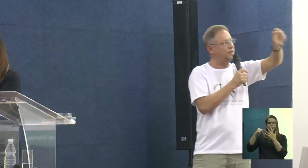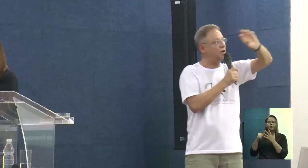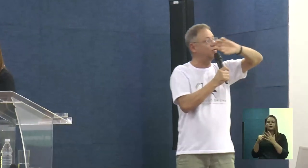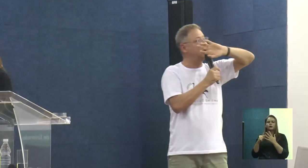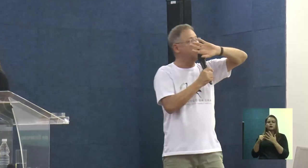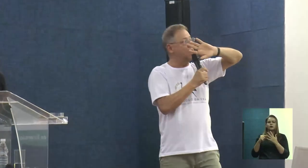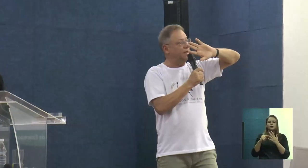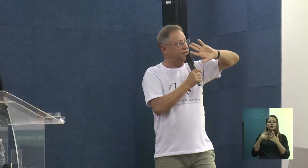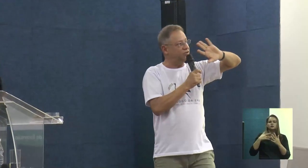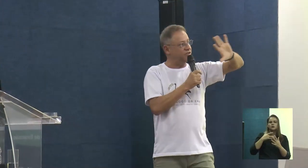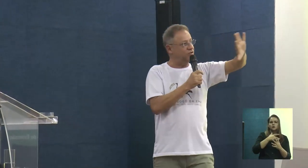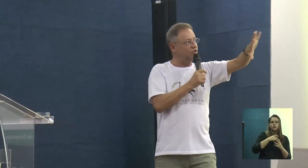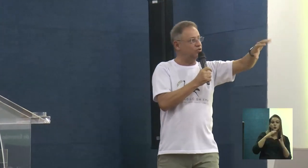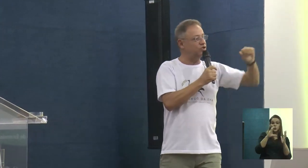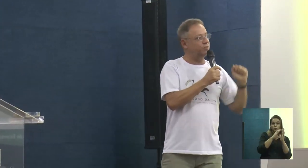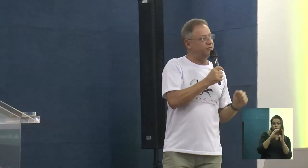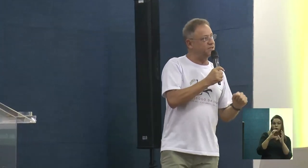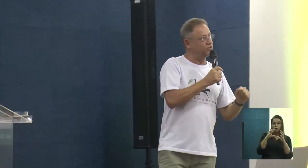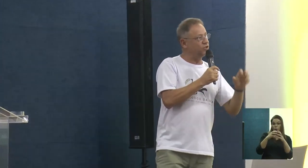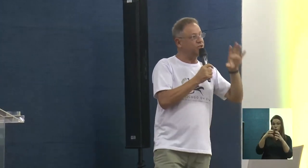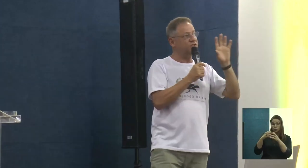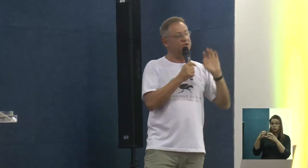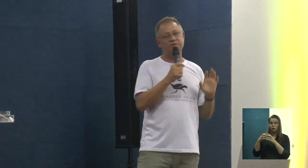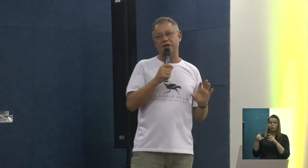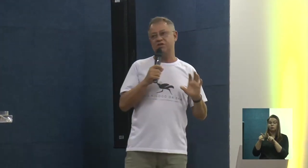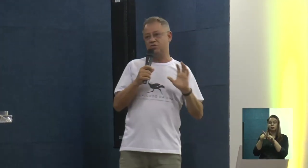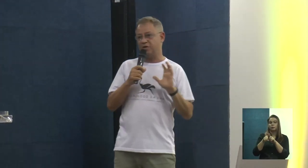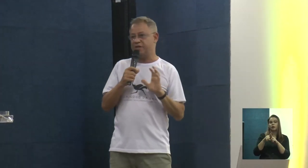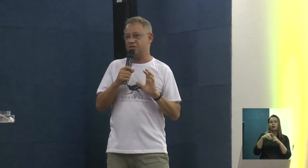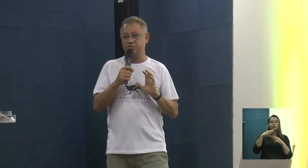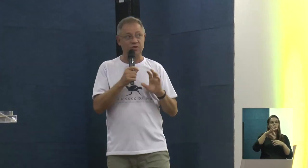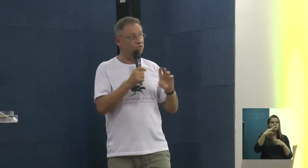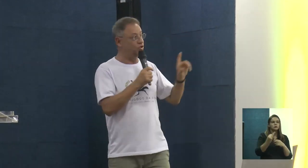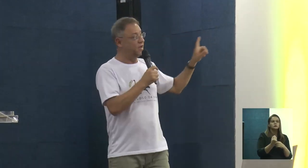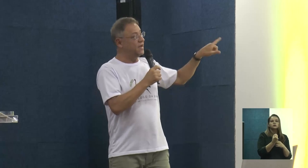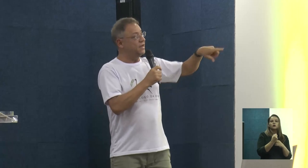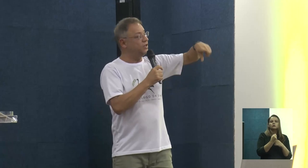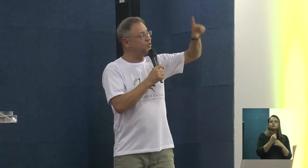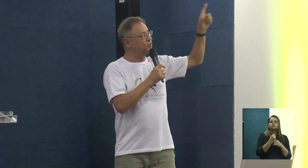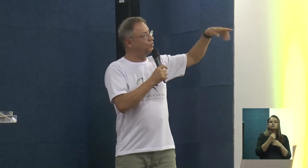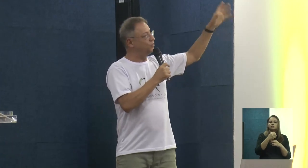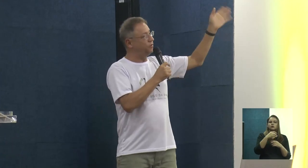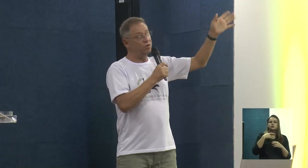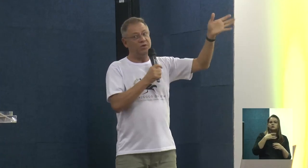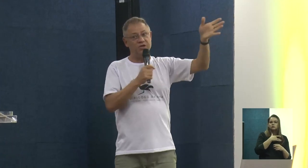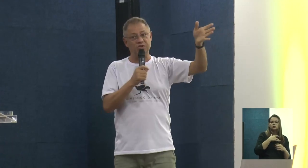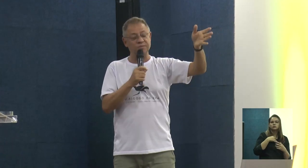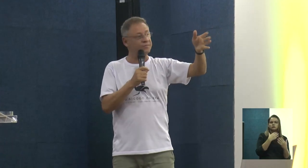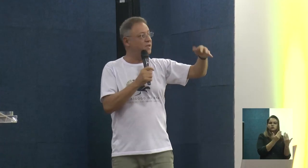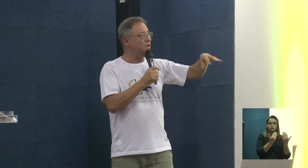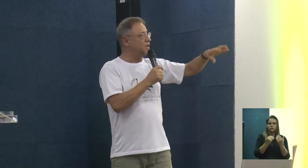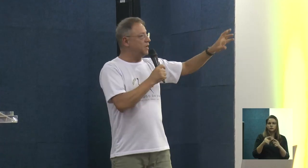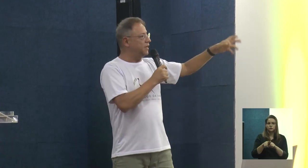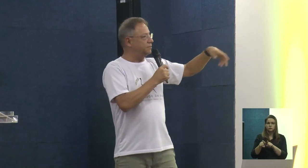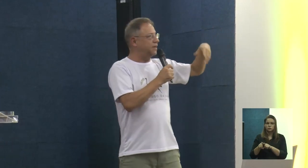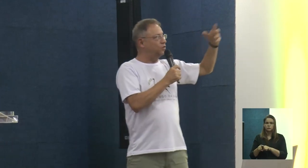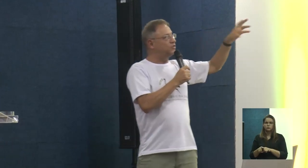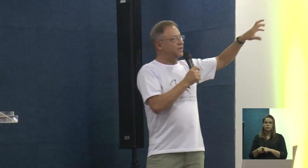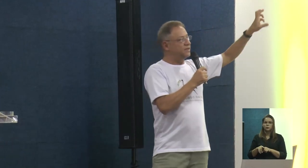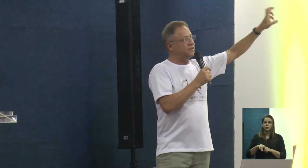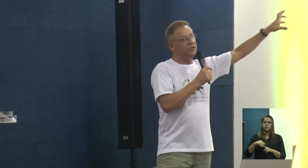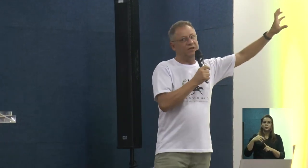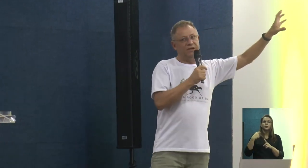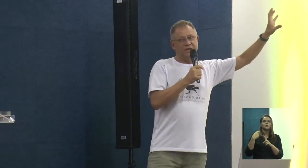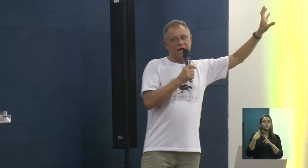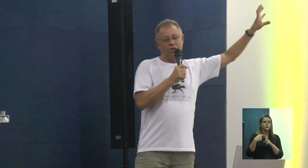educação ambiental, identificação de estudos de prevenção de riscos e atividades culturais da juventude. Isso tudo vira um eixo para